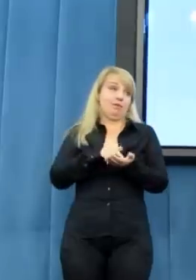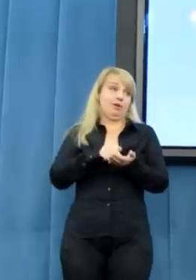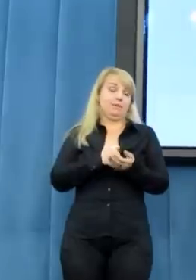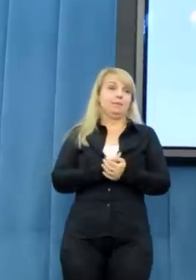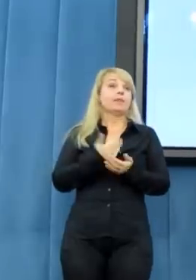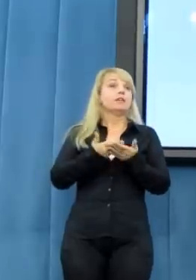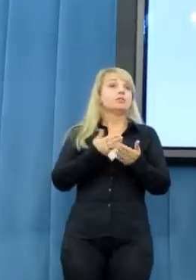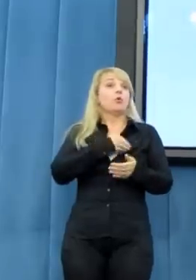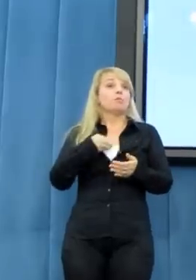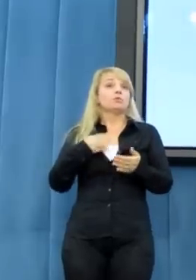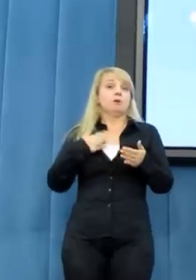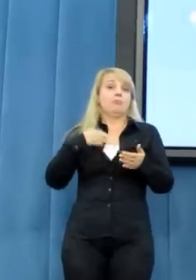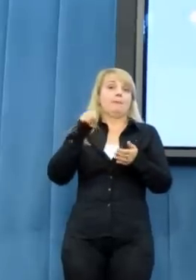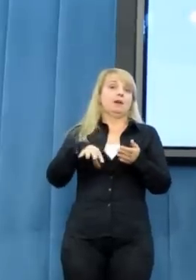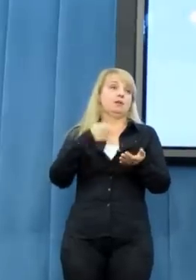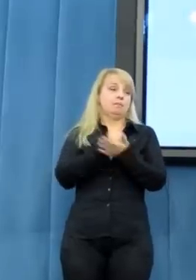takiego w Polsce się nie dzieje.